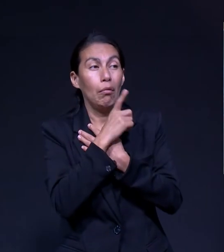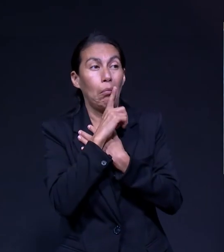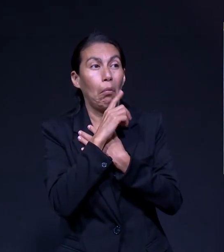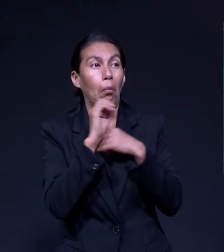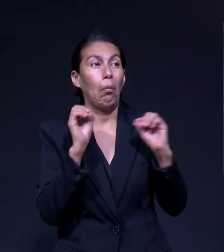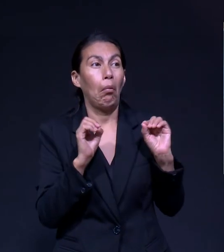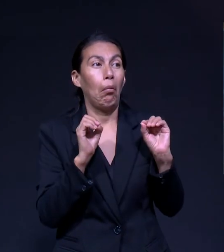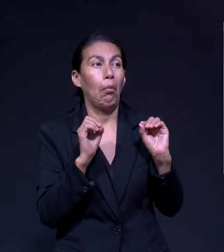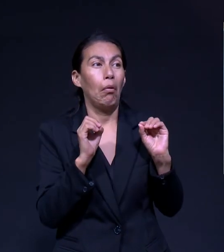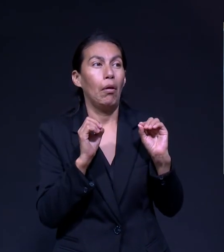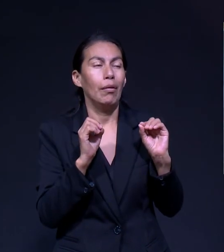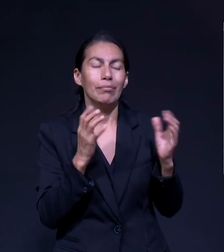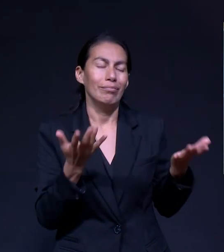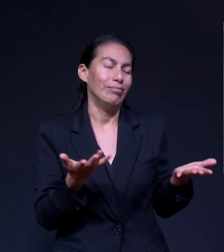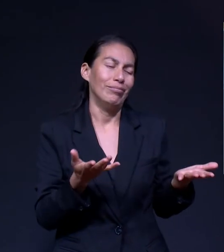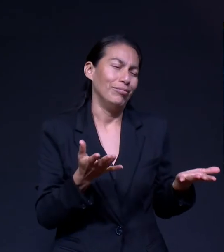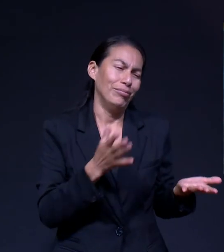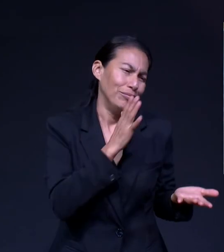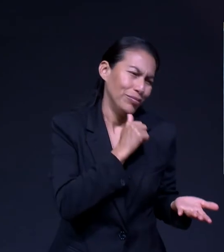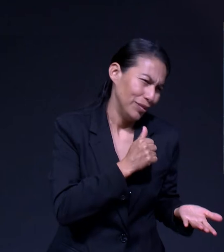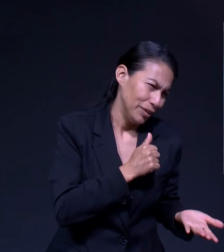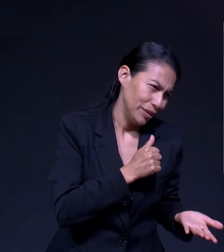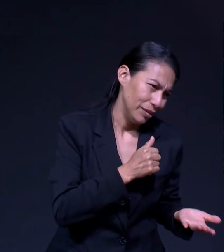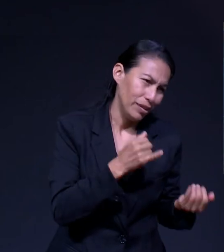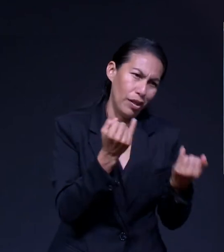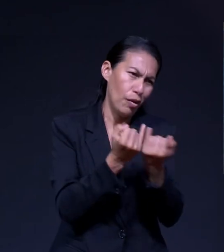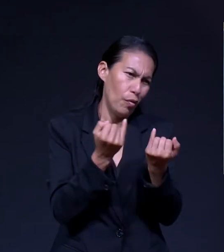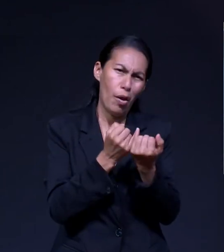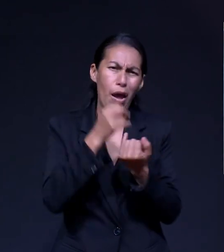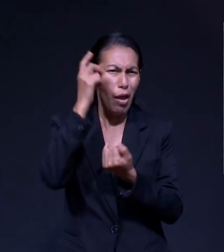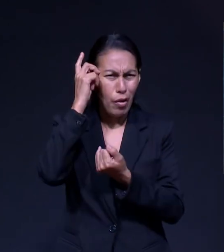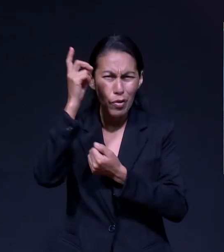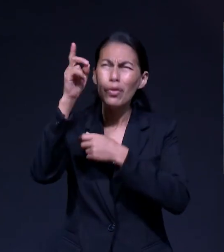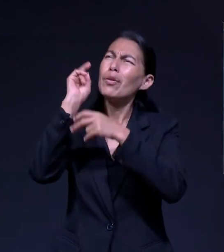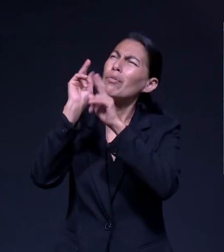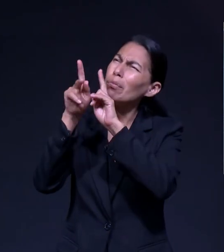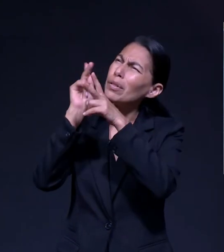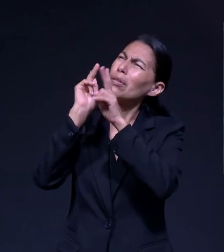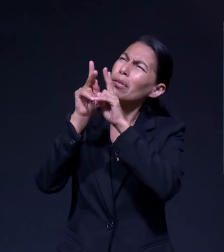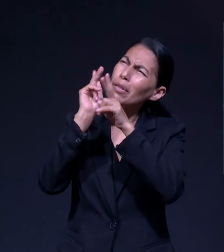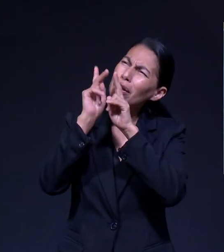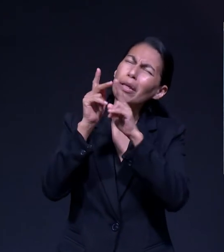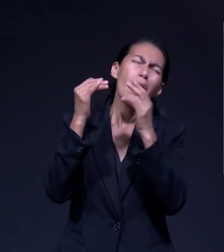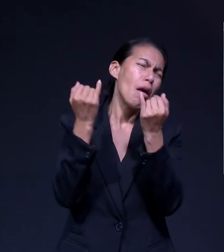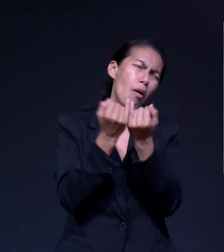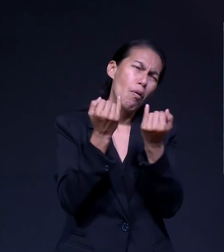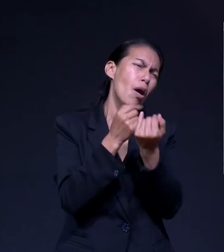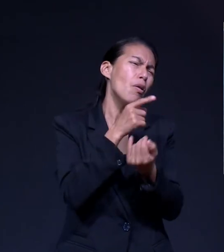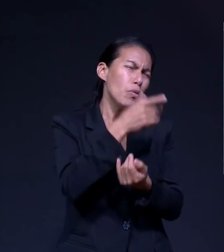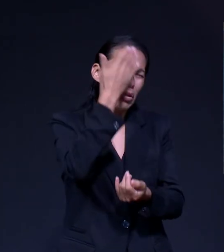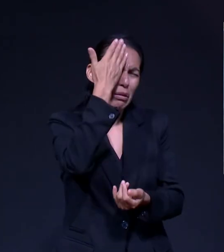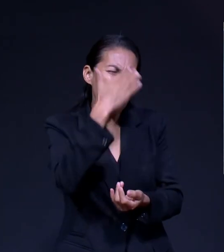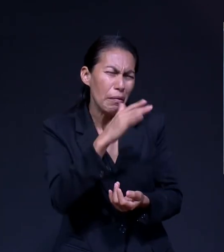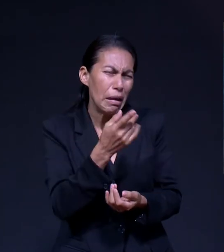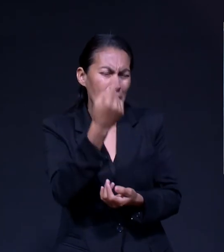a conferenciar Con Dios Tienes que saber Exactamente Qué es lo que quieres En el fondo